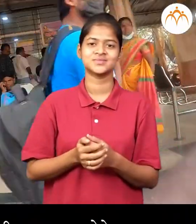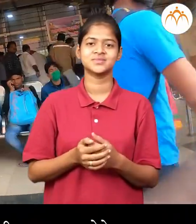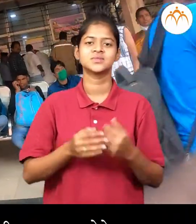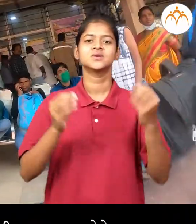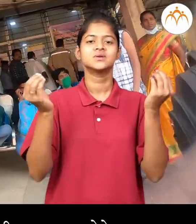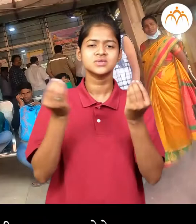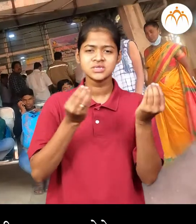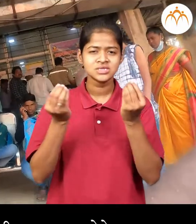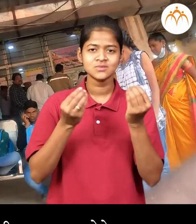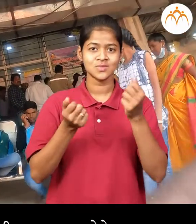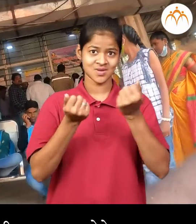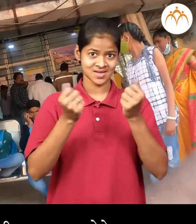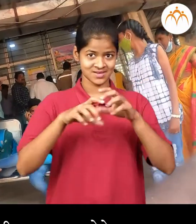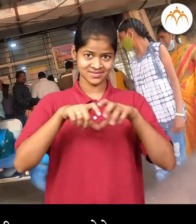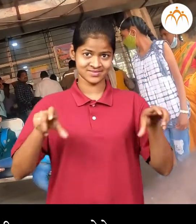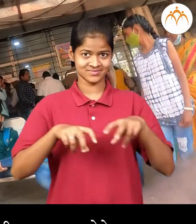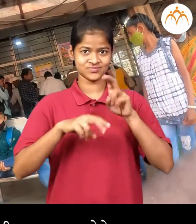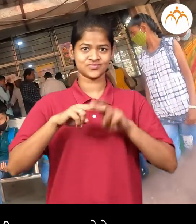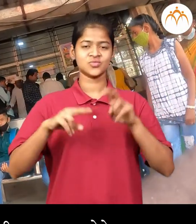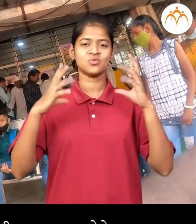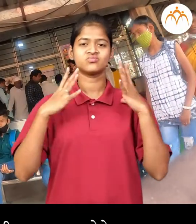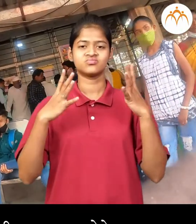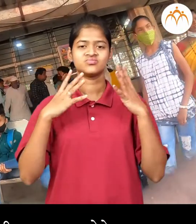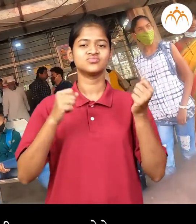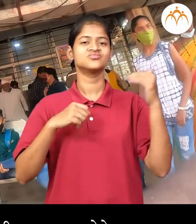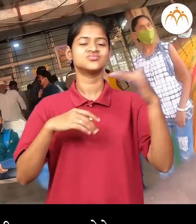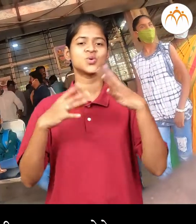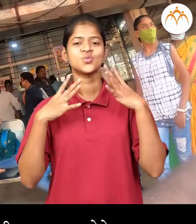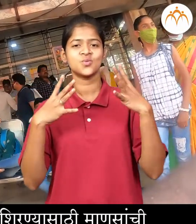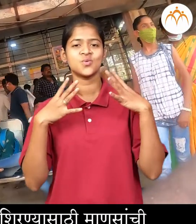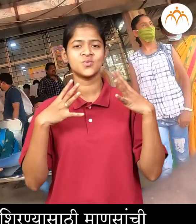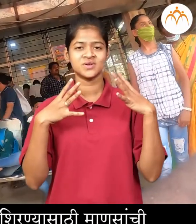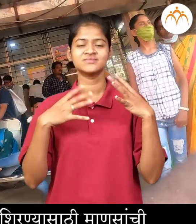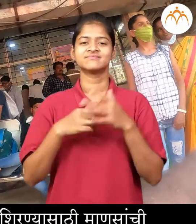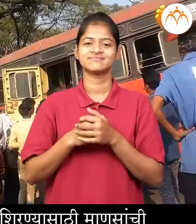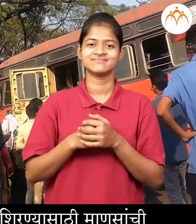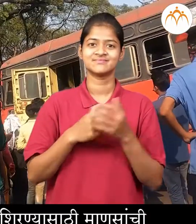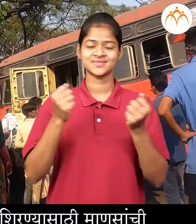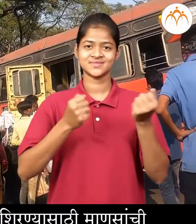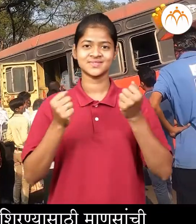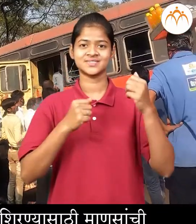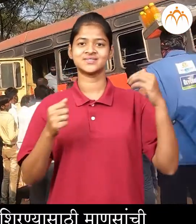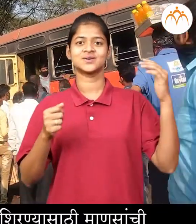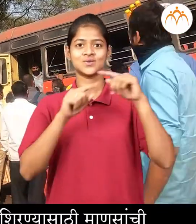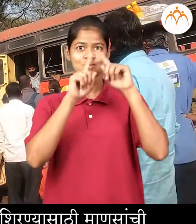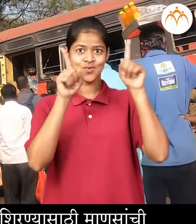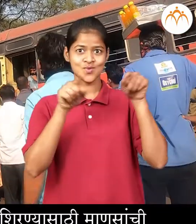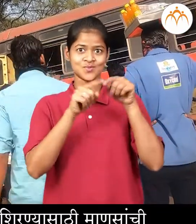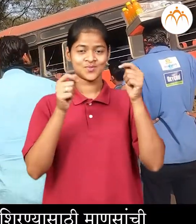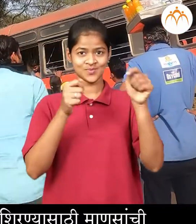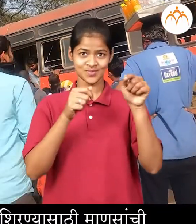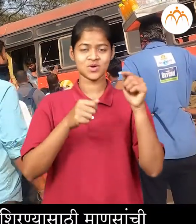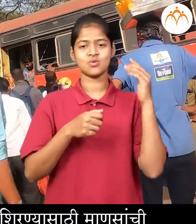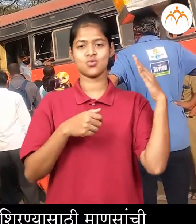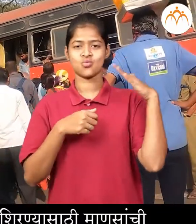बाकावर बसून बस ची वाड बगत होते बस फलाटावर अल्यावर बस